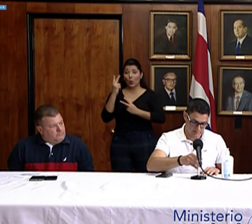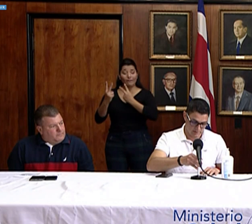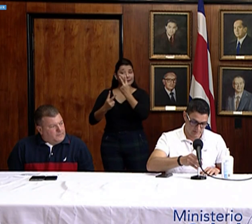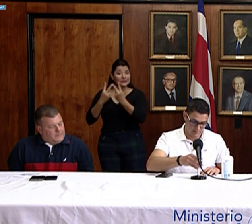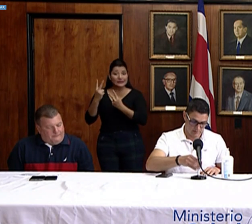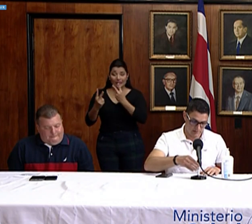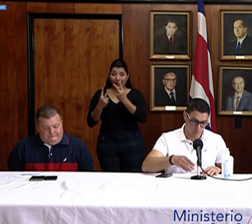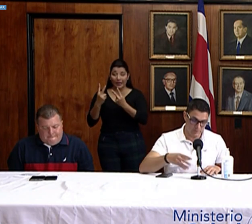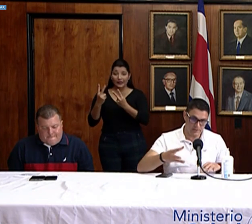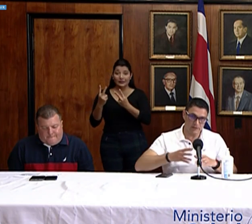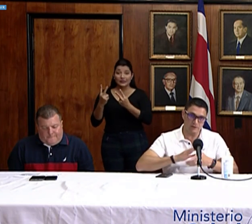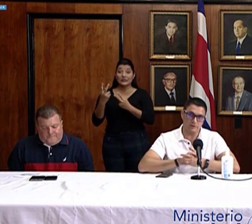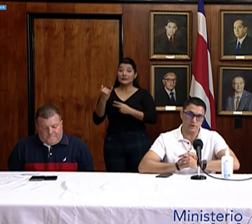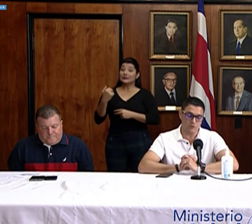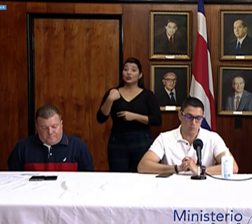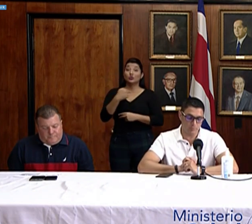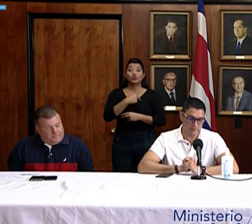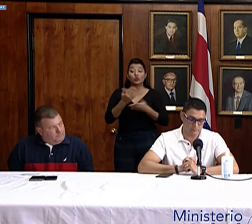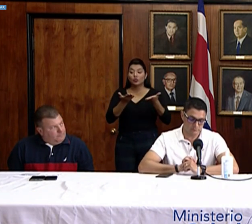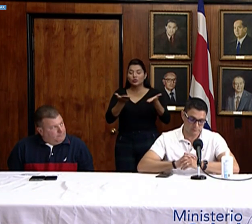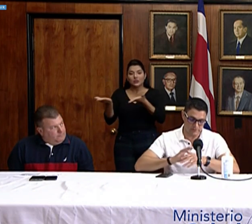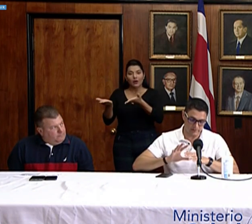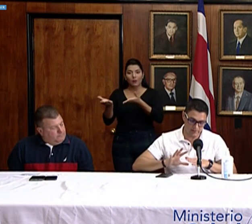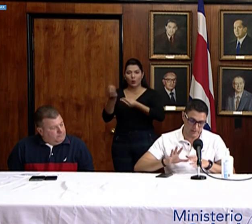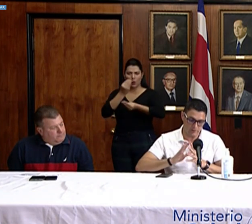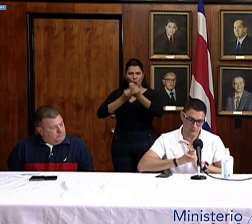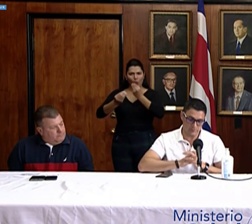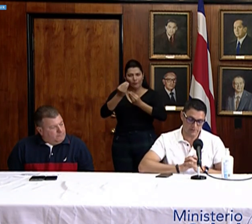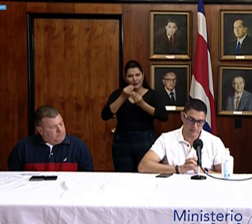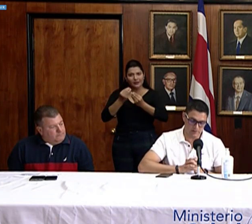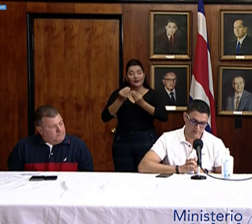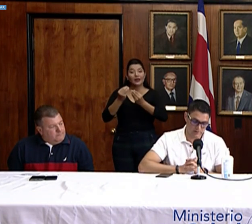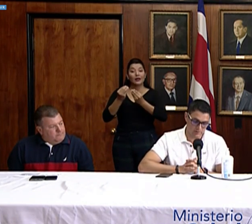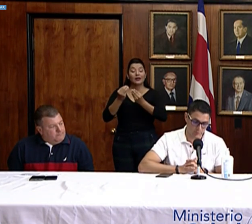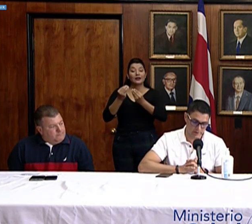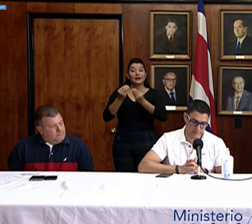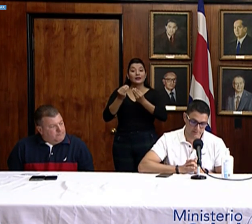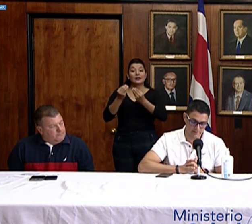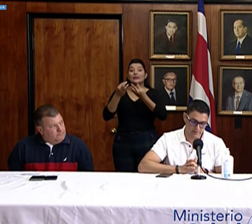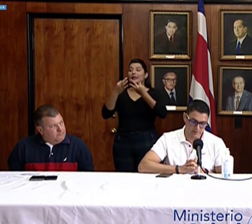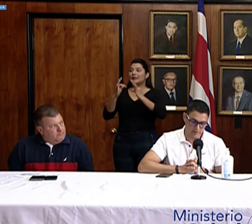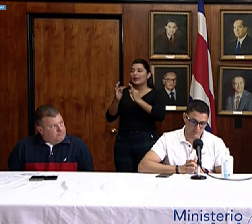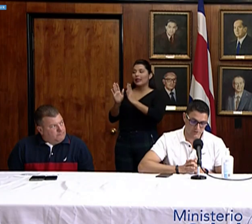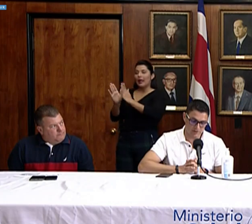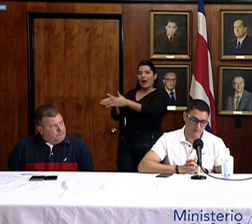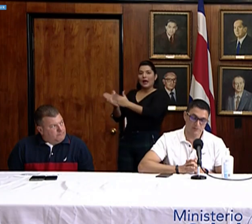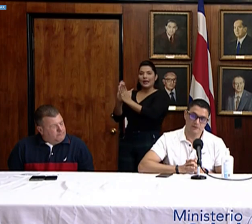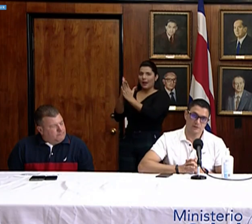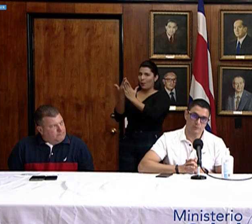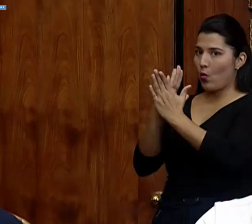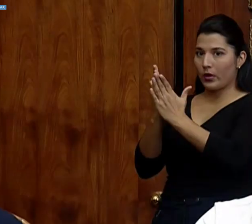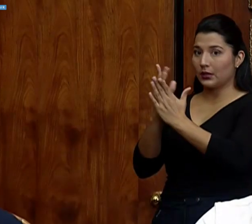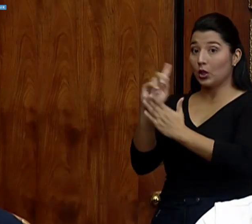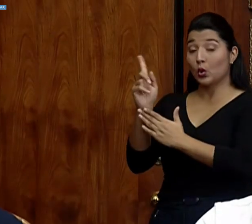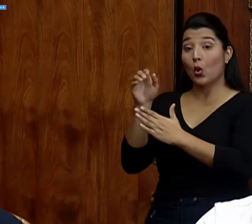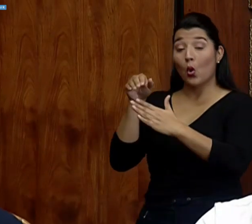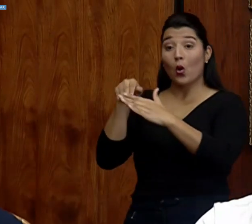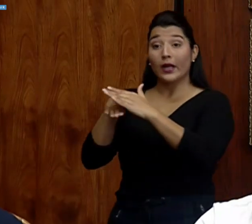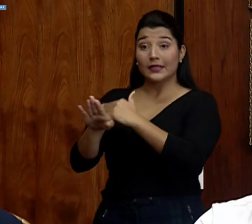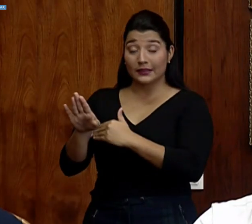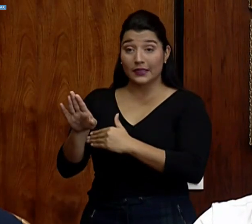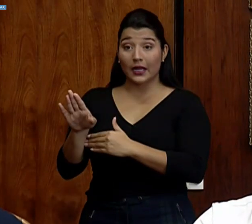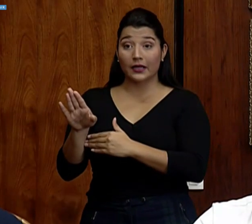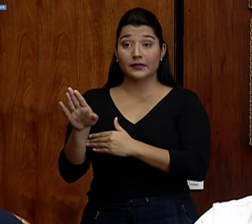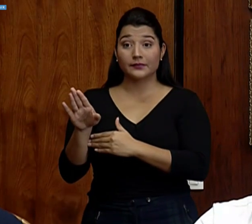comida o lo que ellos ocupen, tratar de dejarlos en la puerta. Eso sí, pues no se trata tampoco